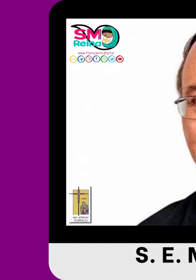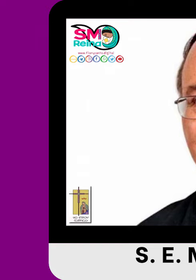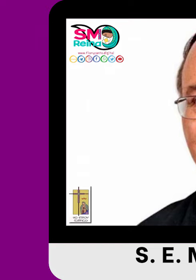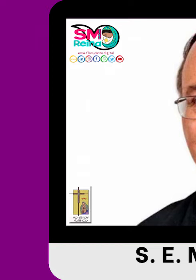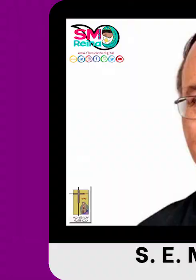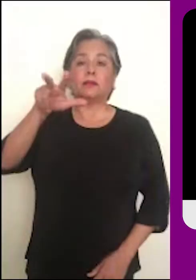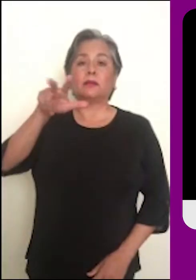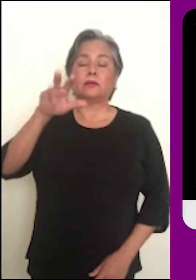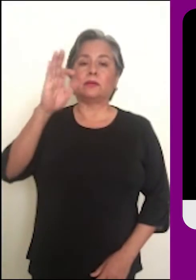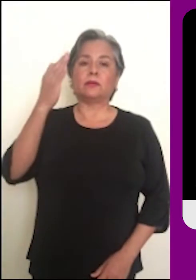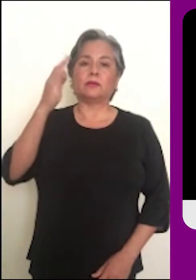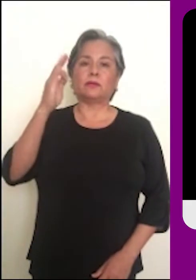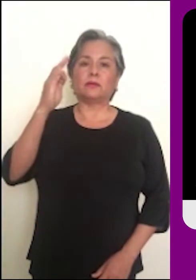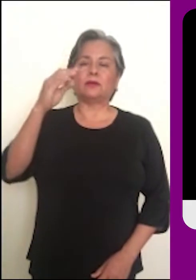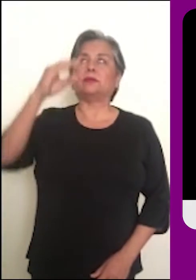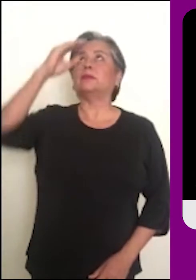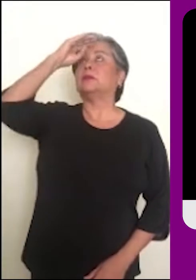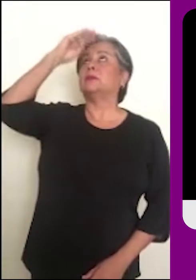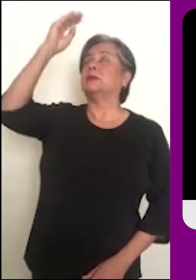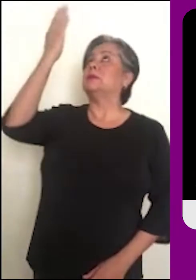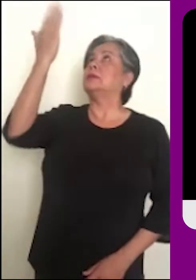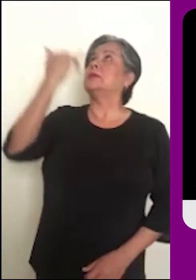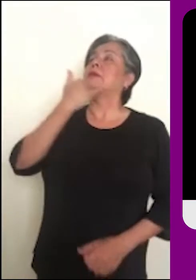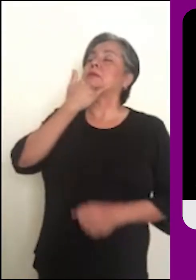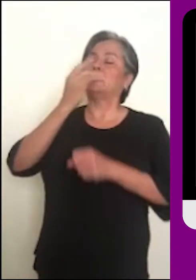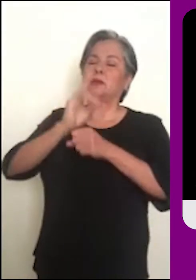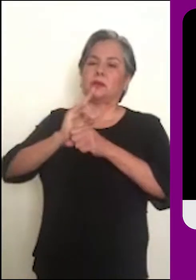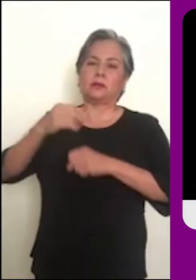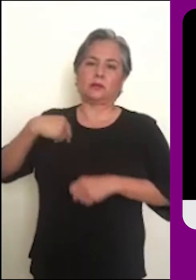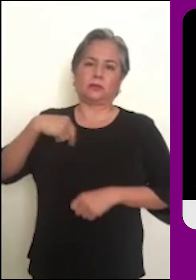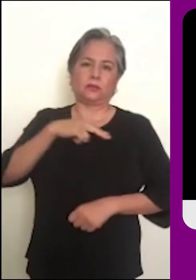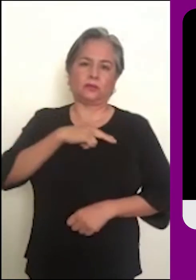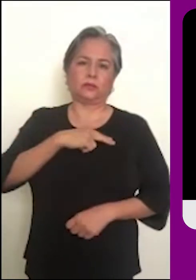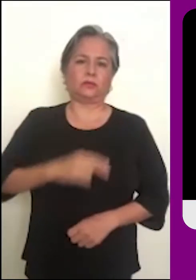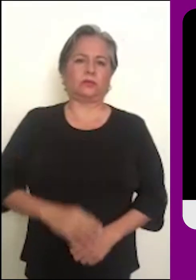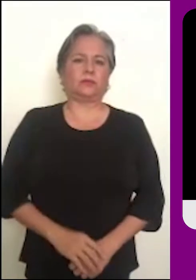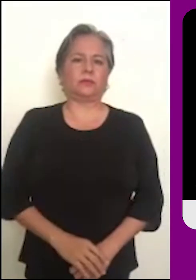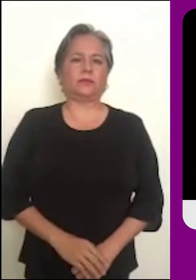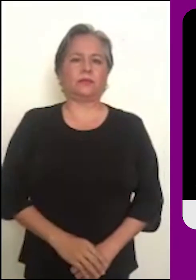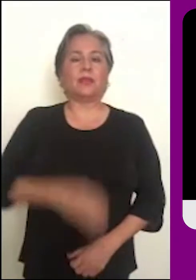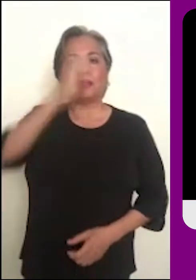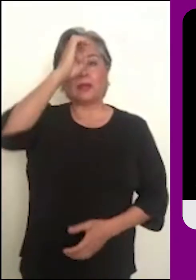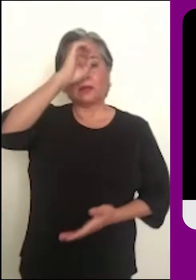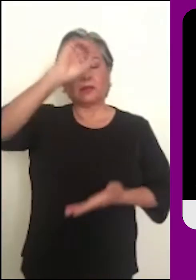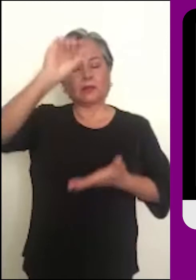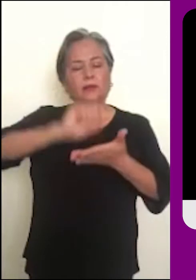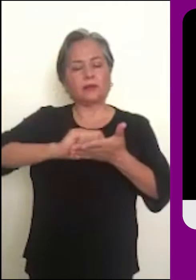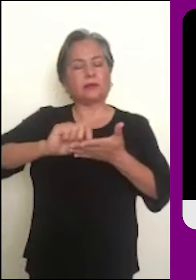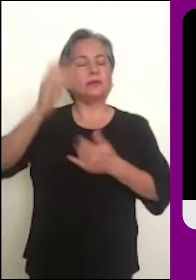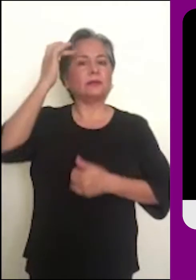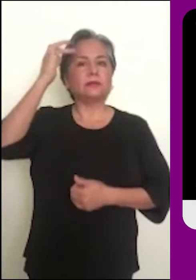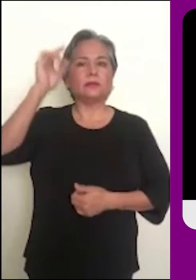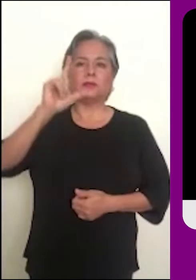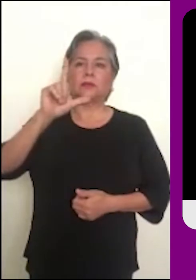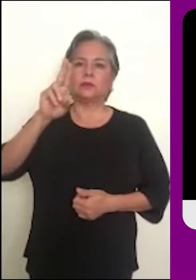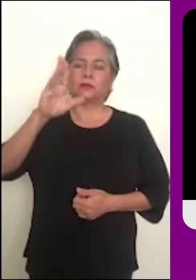contigo. 18 de febrero. Señor, ten piedad de nosotros.